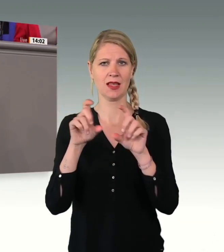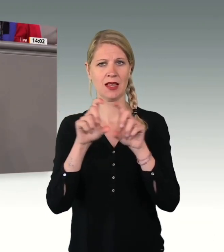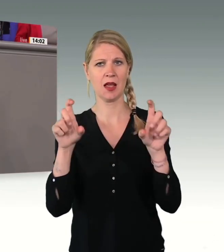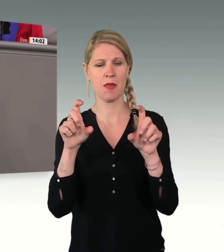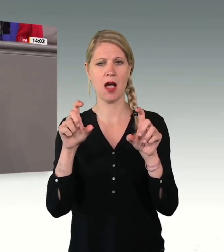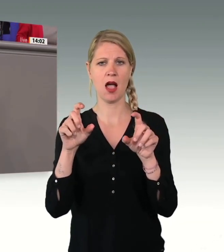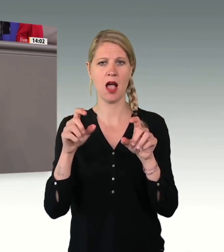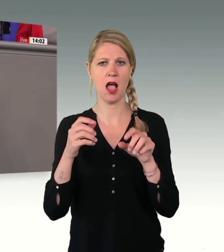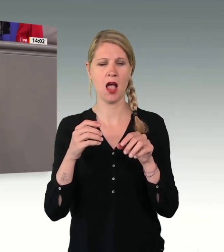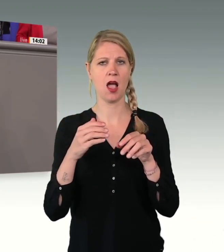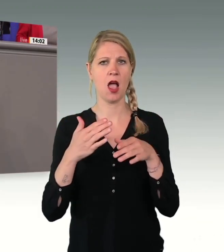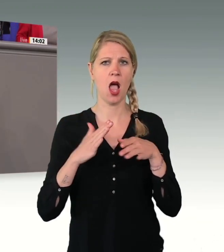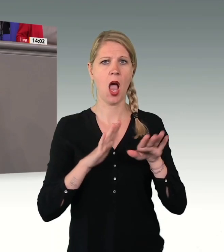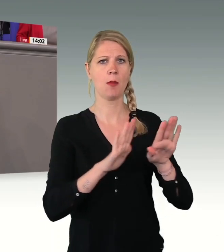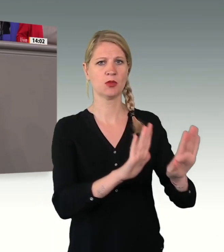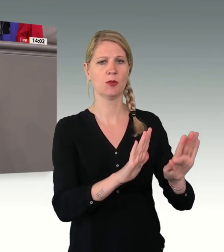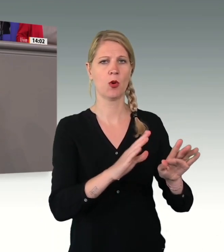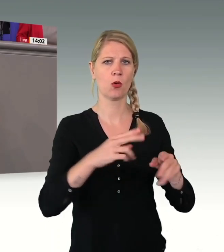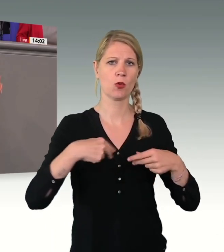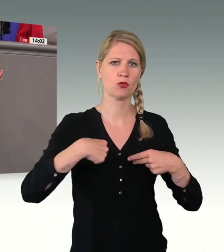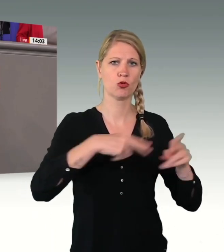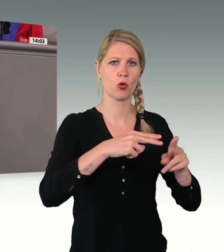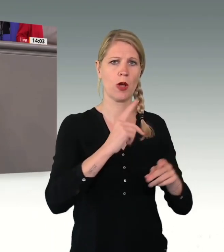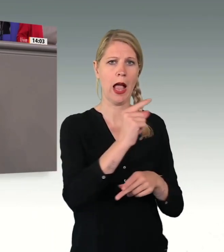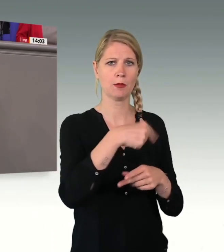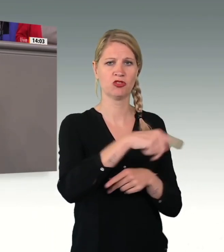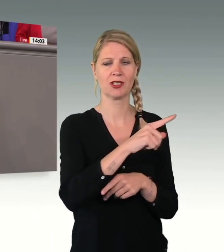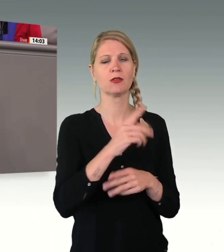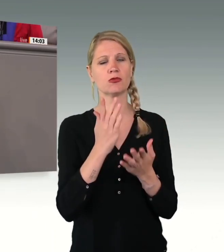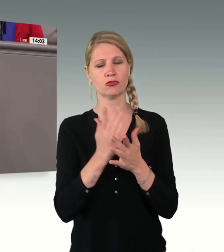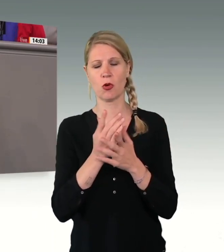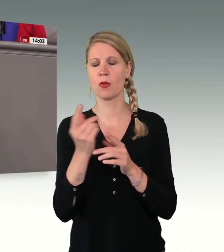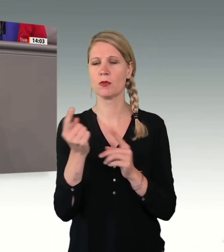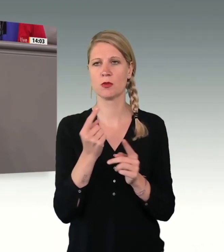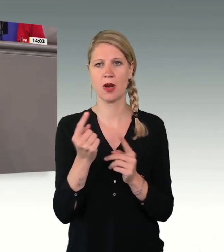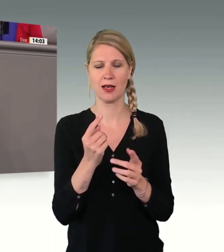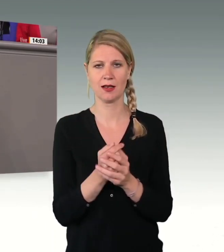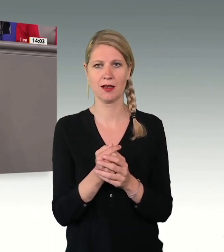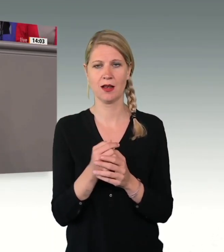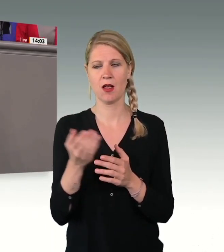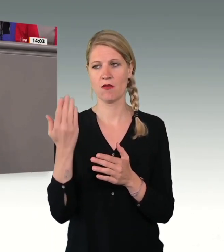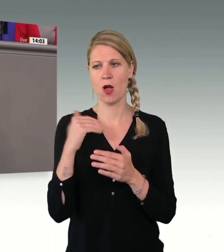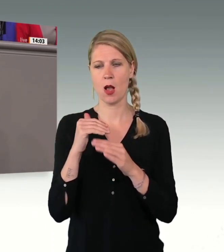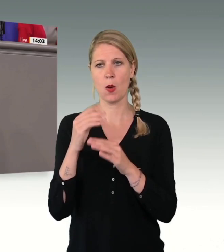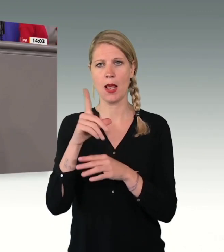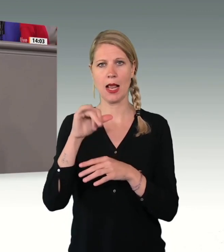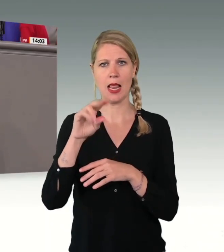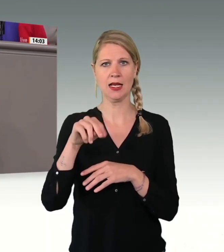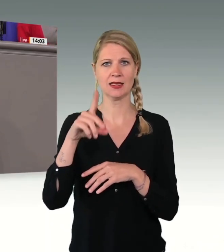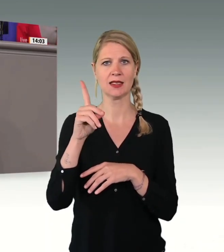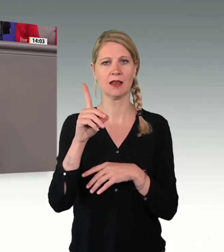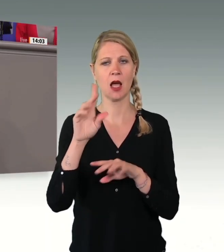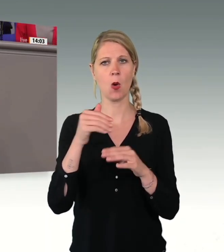und Rückführung schon zu reden. Wir haben den Kollegen Lindh heute wieder gehört von der SPD, die Kollegin Pollard von den Grünen,